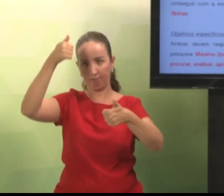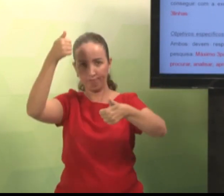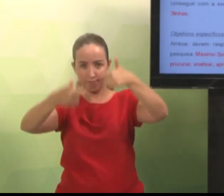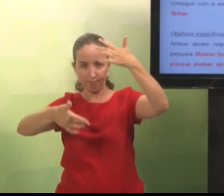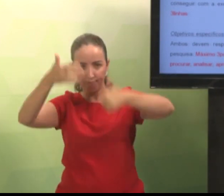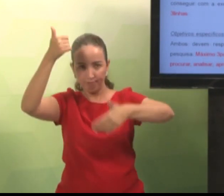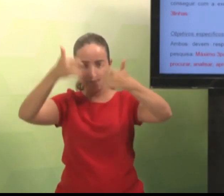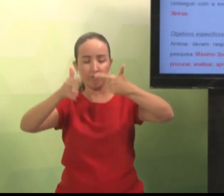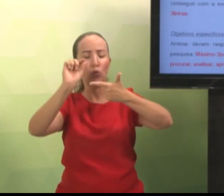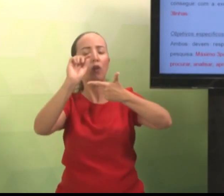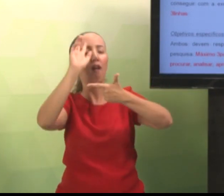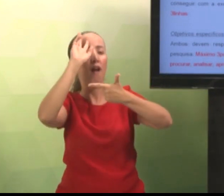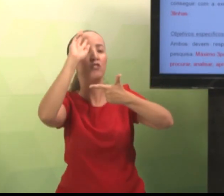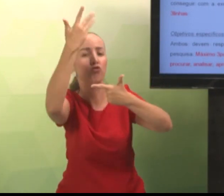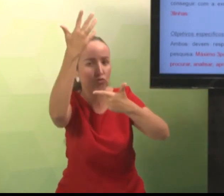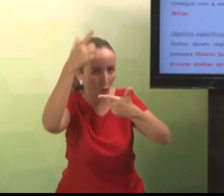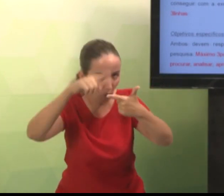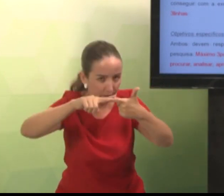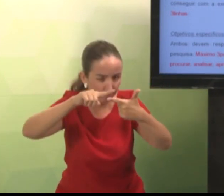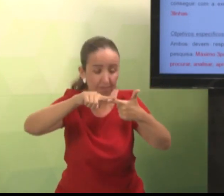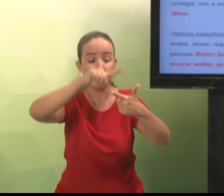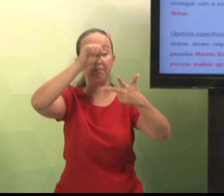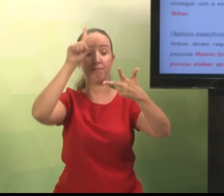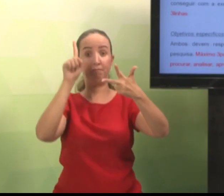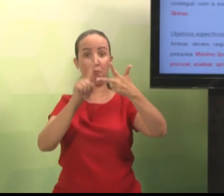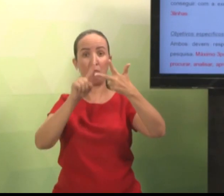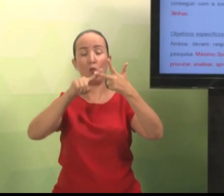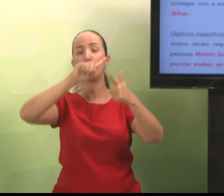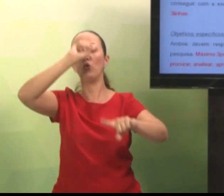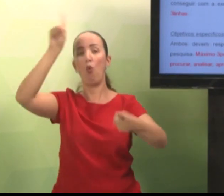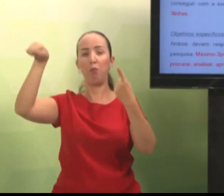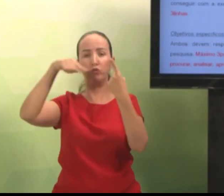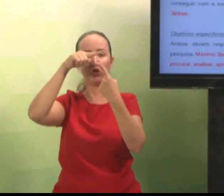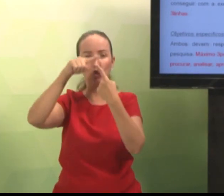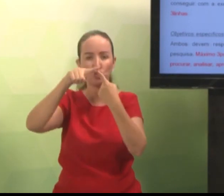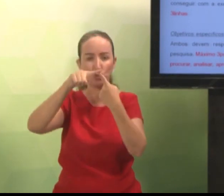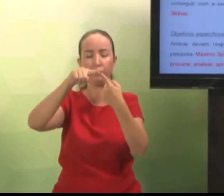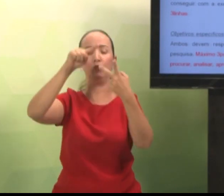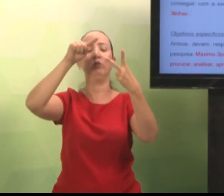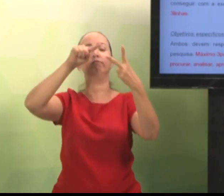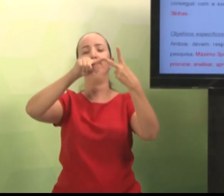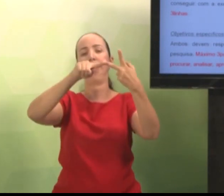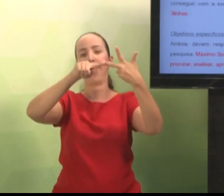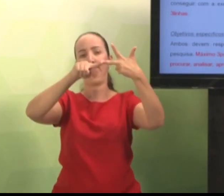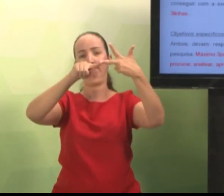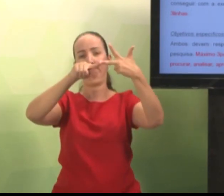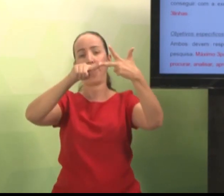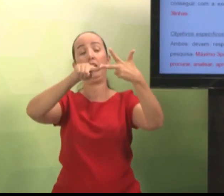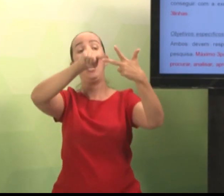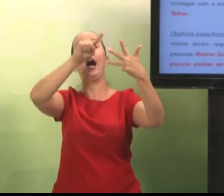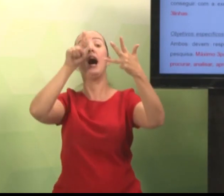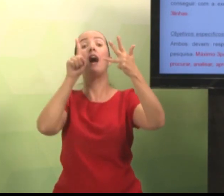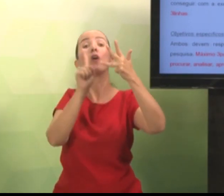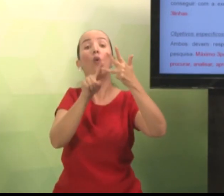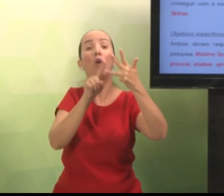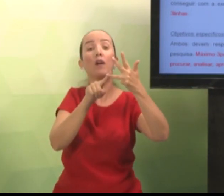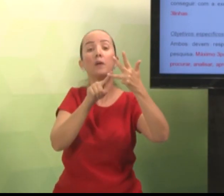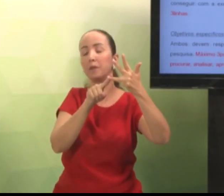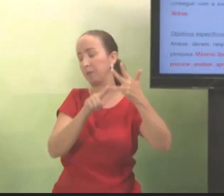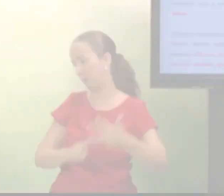Segundo. Vou falar sobre o problema a ser resolvido. Logo após os